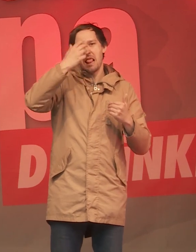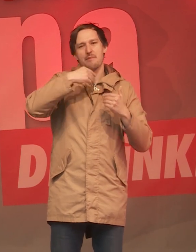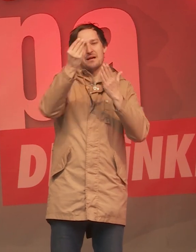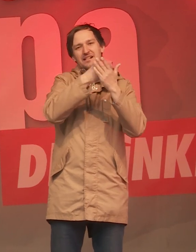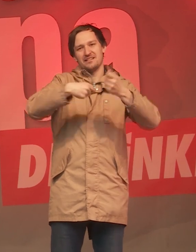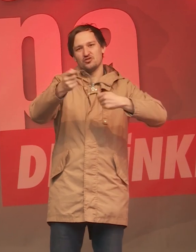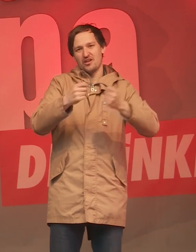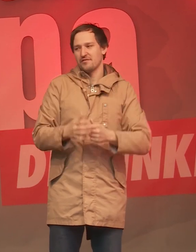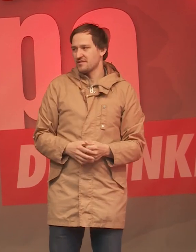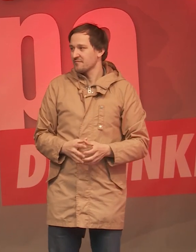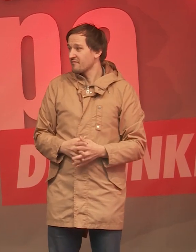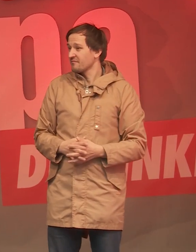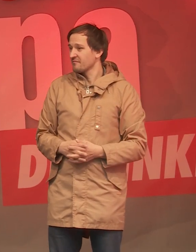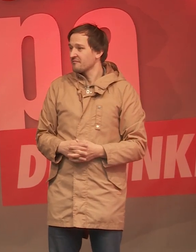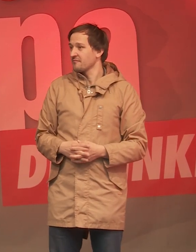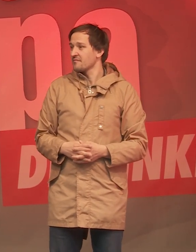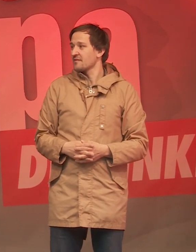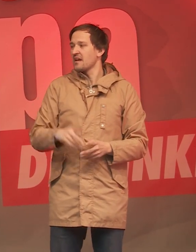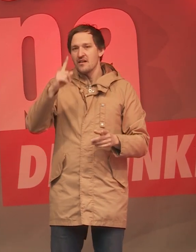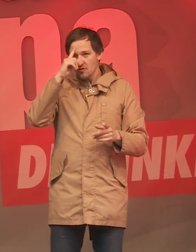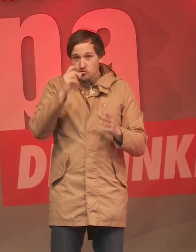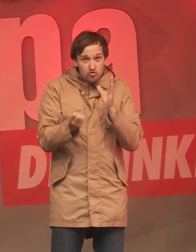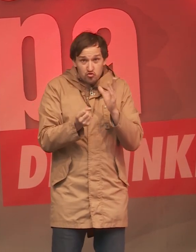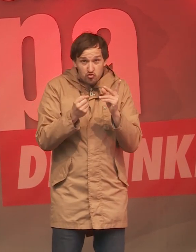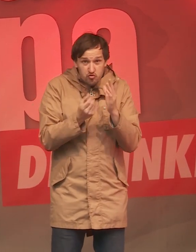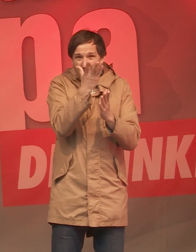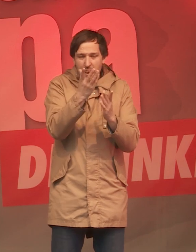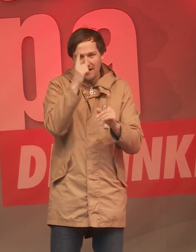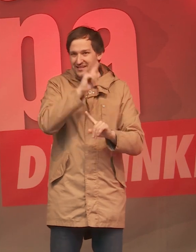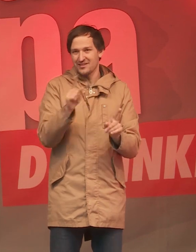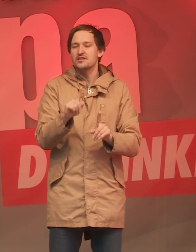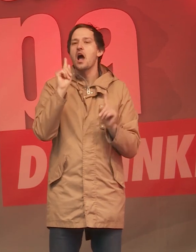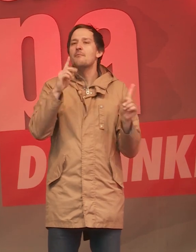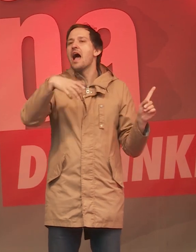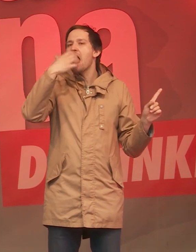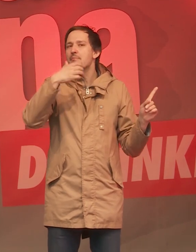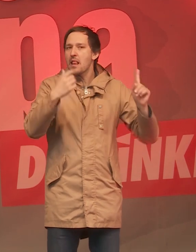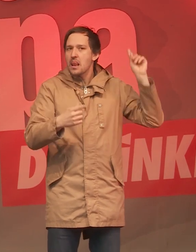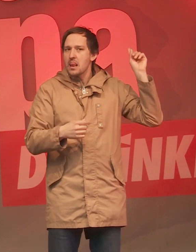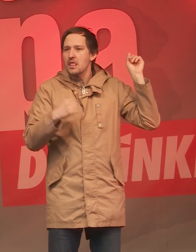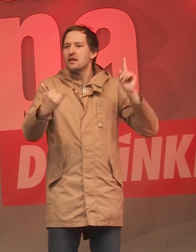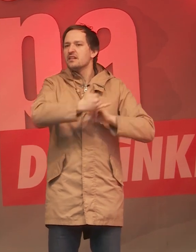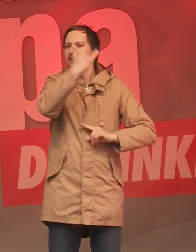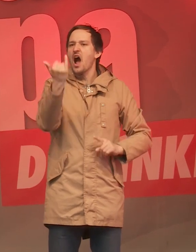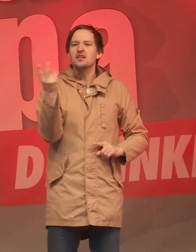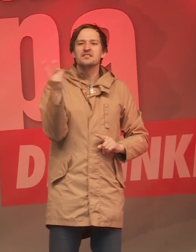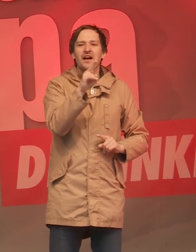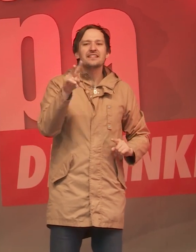Store? Naja, ehrlich gesagt, ich weiß nicht, ob das ein Zufall ist, aber Apple hat im Jahr 2014